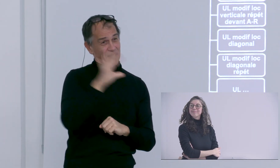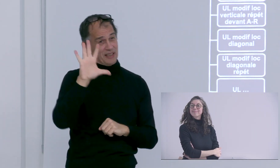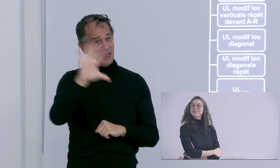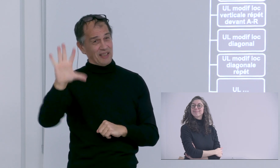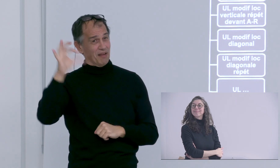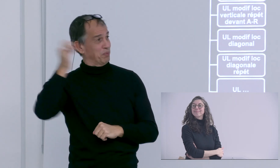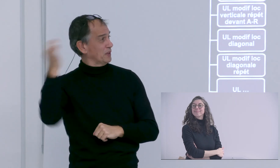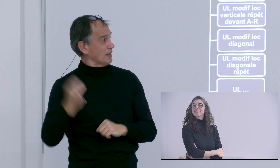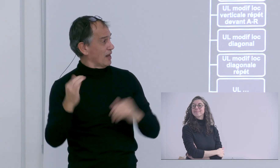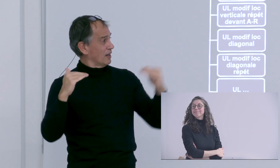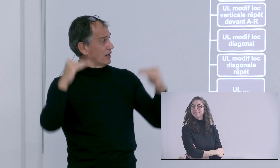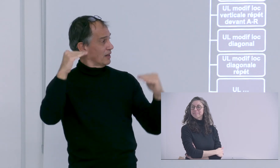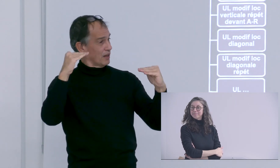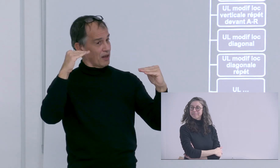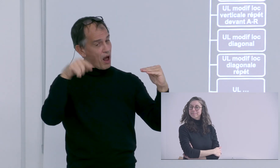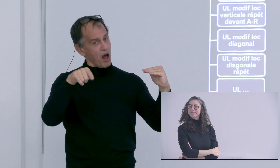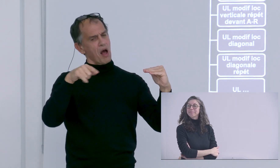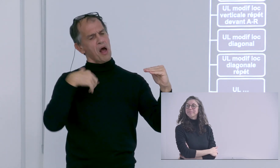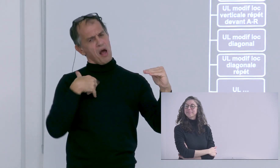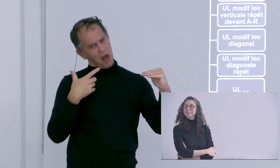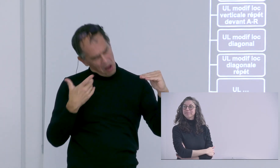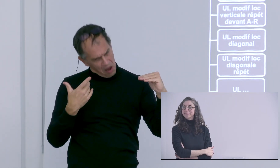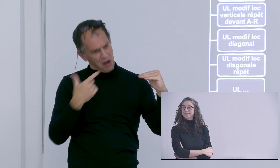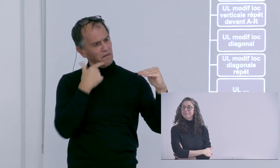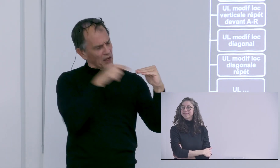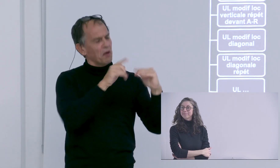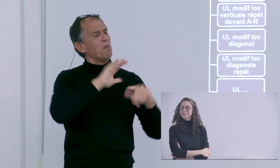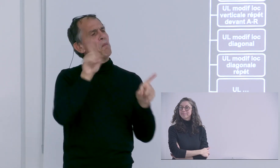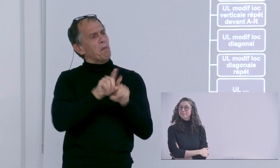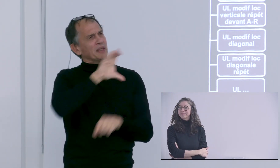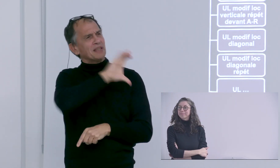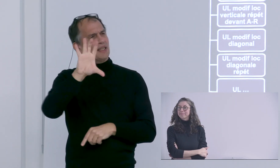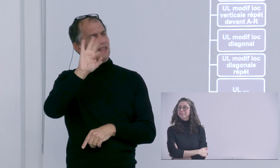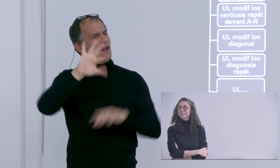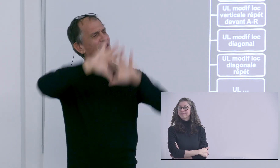il y a 45% d'un côté et 55% de l'autre donc il y a quand même